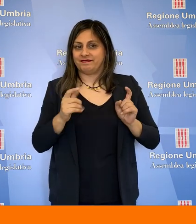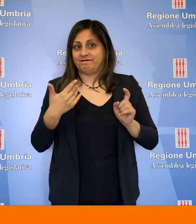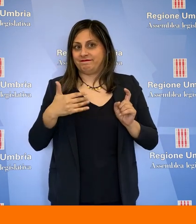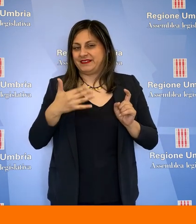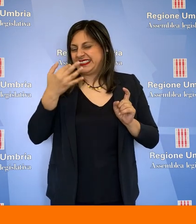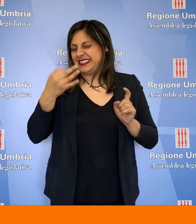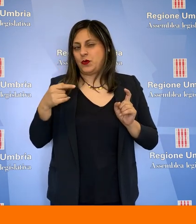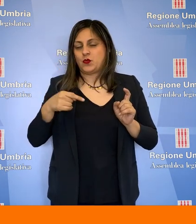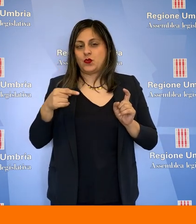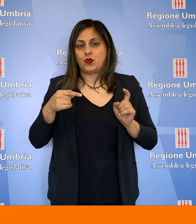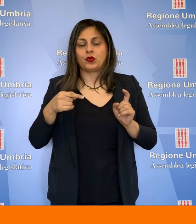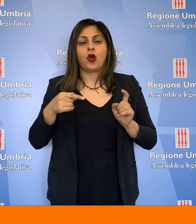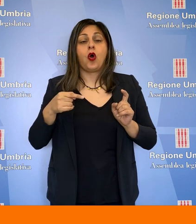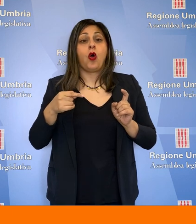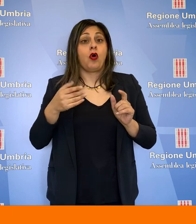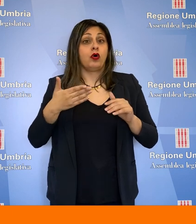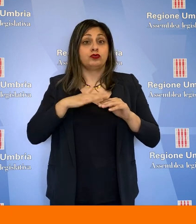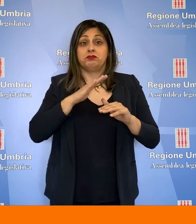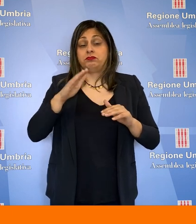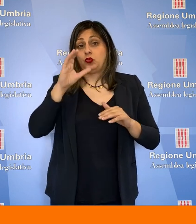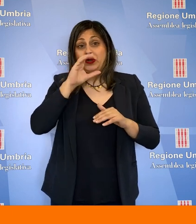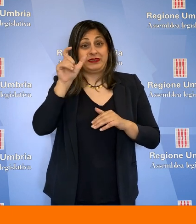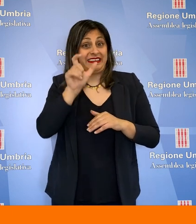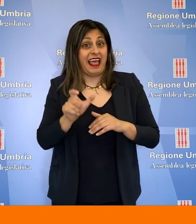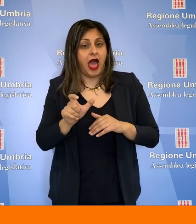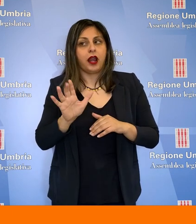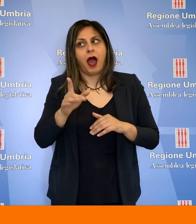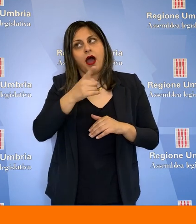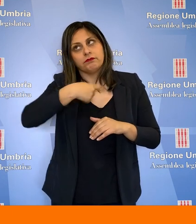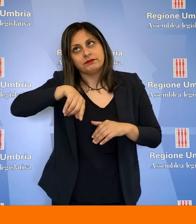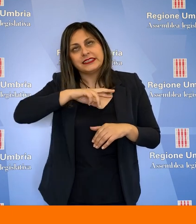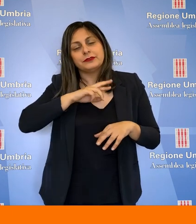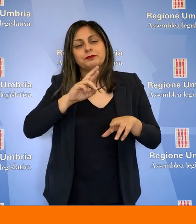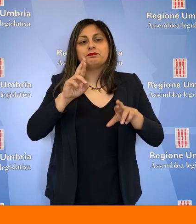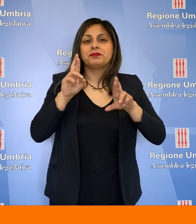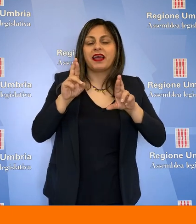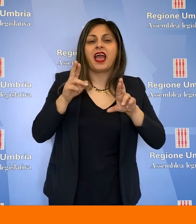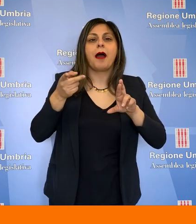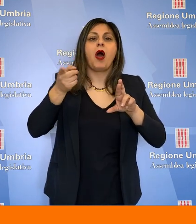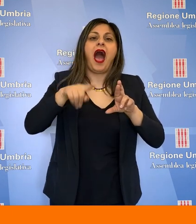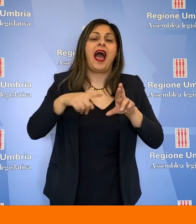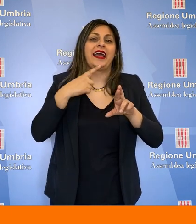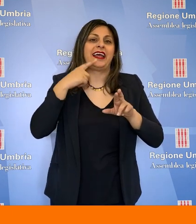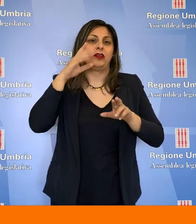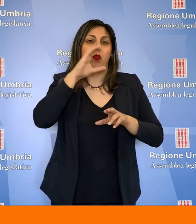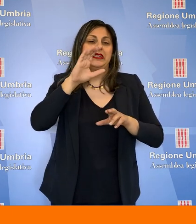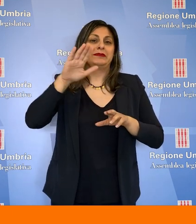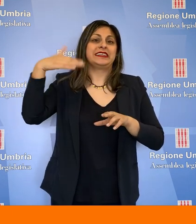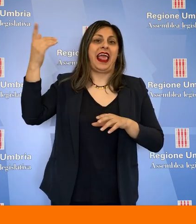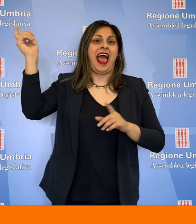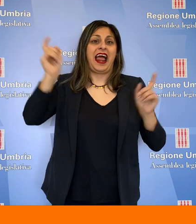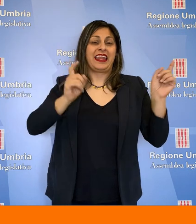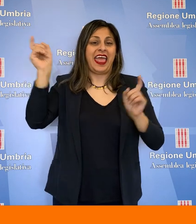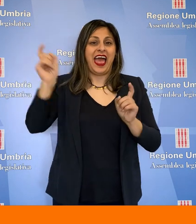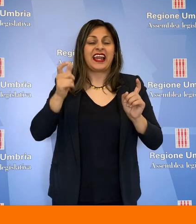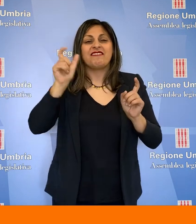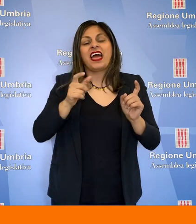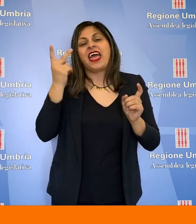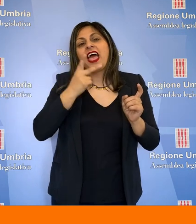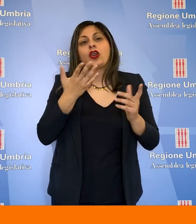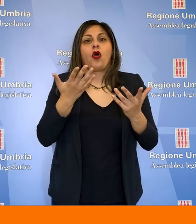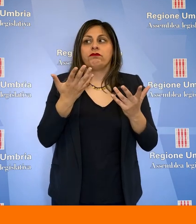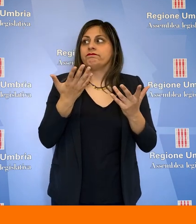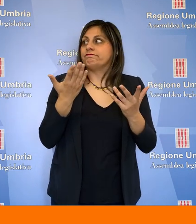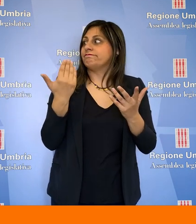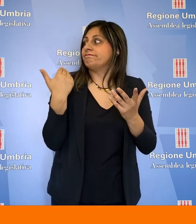ambita, naturalmente dai turisti italiani, ma noi ci auguriamo anche da quelli stranieri che